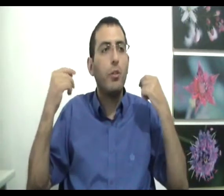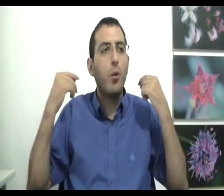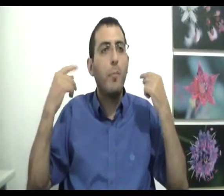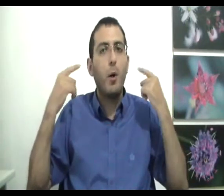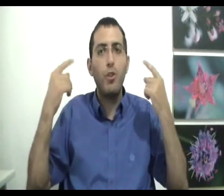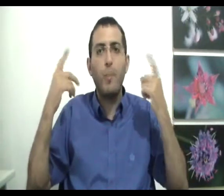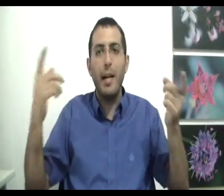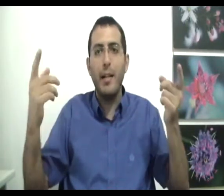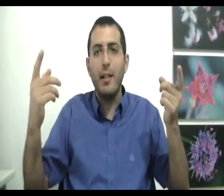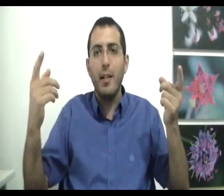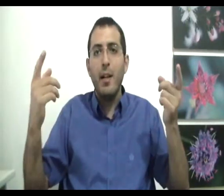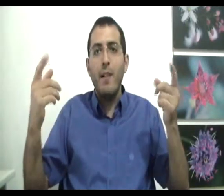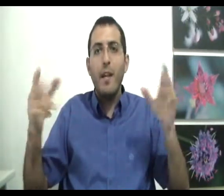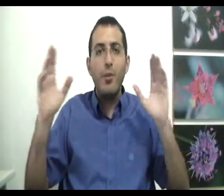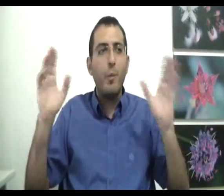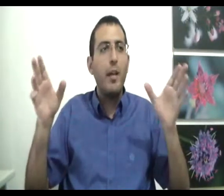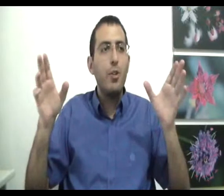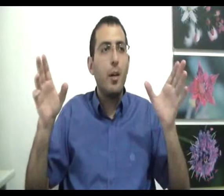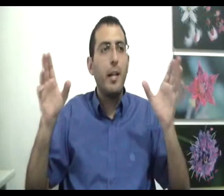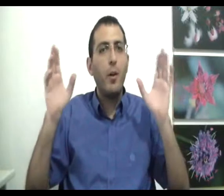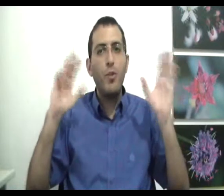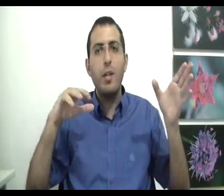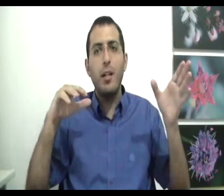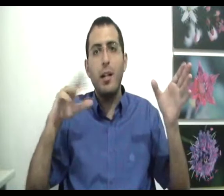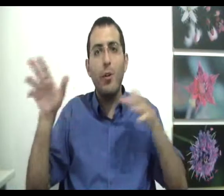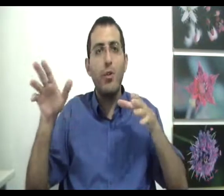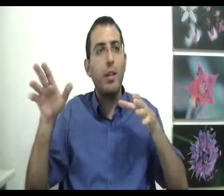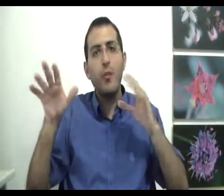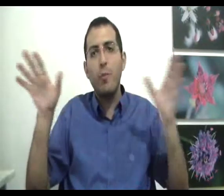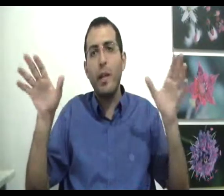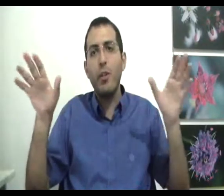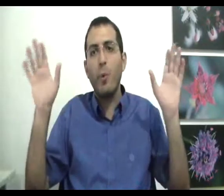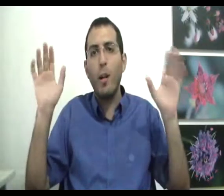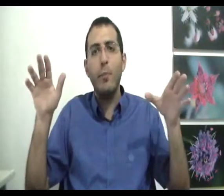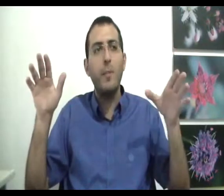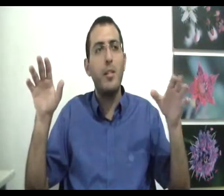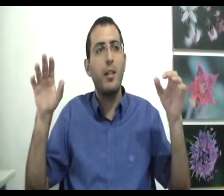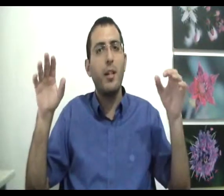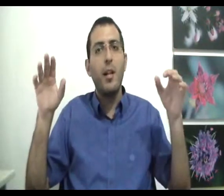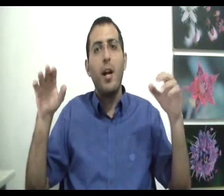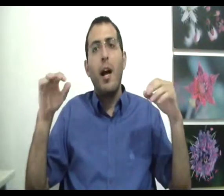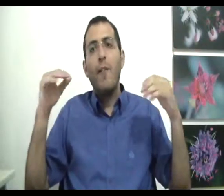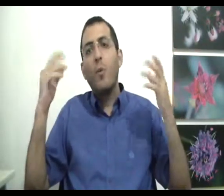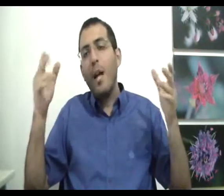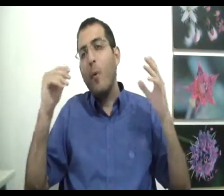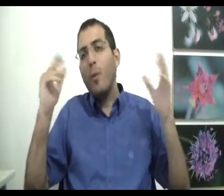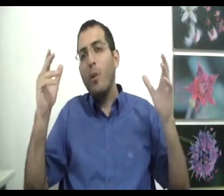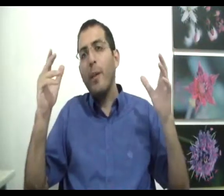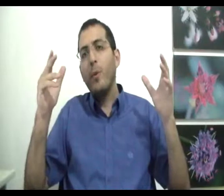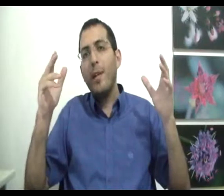תלוי בעושר בעין ואין שום קשר בין העושר לעושר אין שום קשר וכולם יודעים את זה אבל כולם כוכמולוגים גדולים